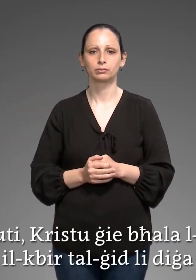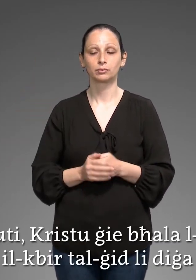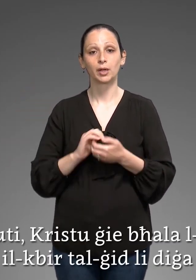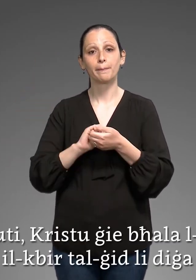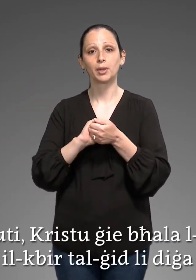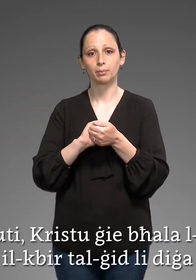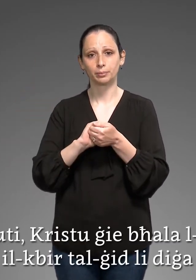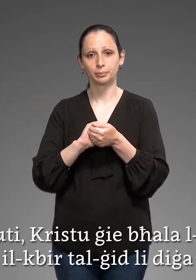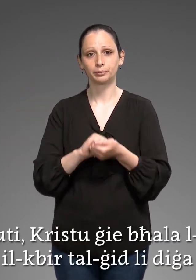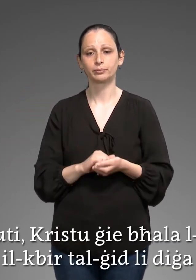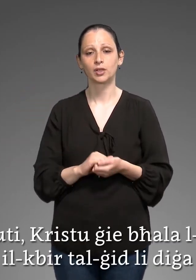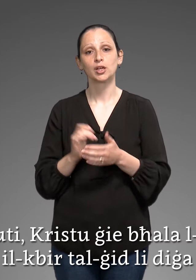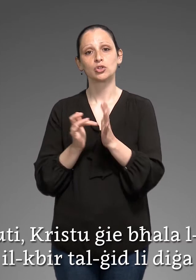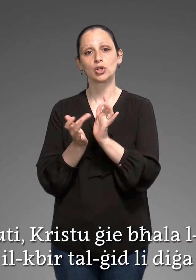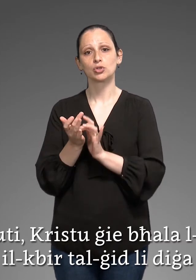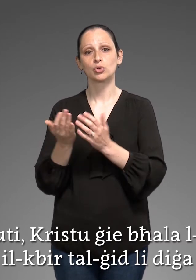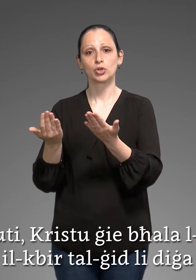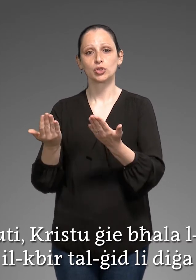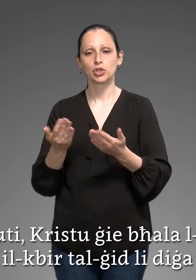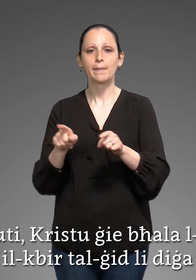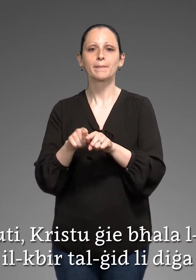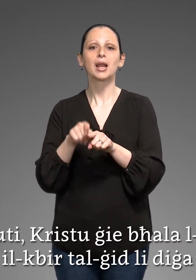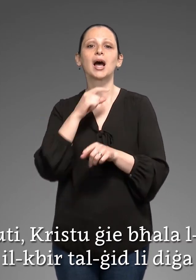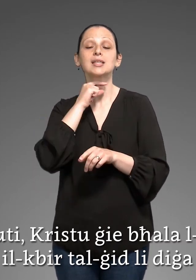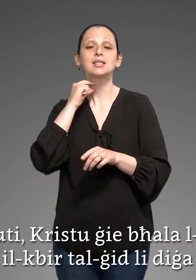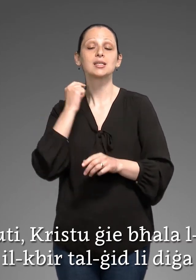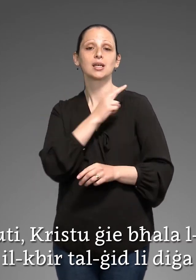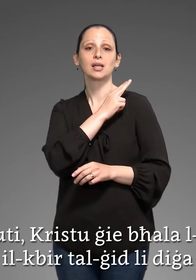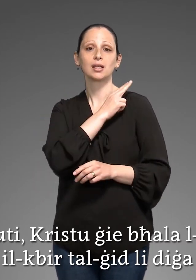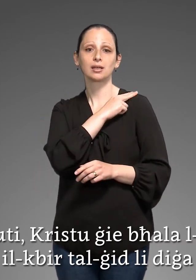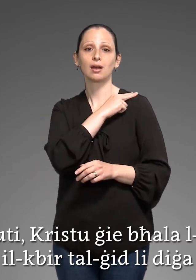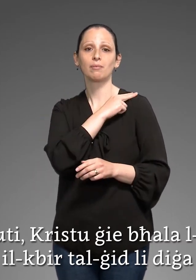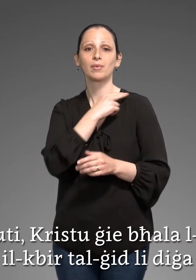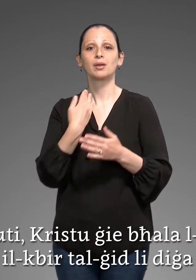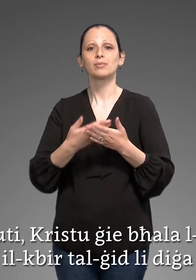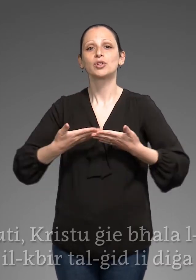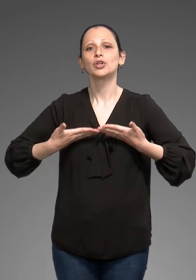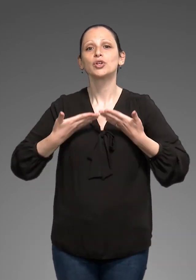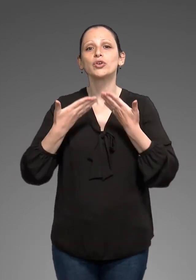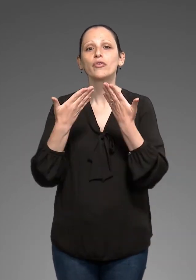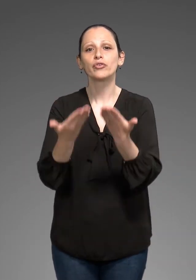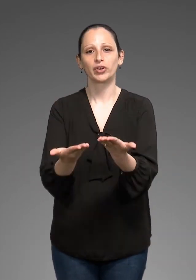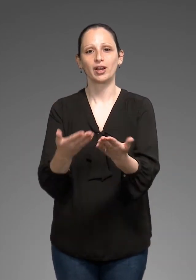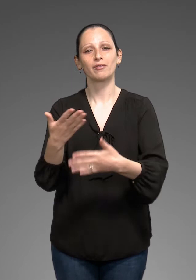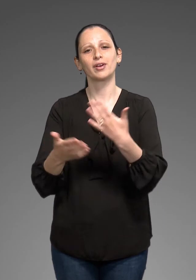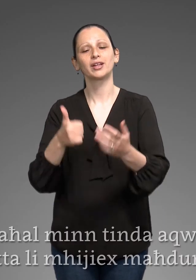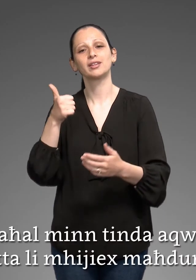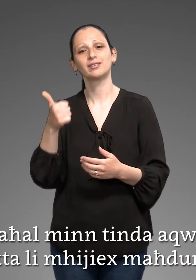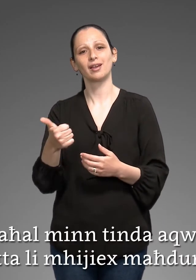Kristu ġiebħal għal għassissi l-kbjir Talġiet li diġaġie U daħal